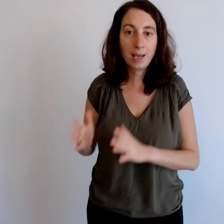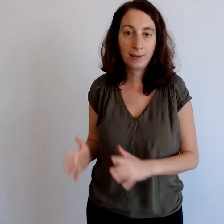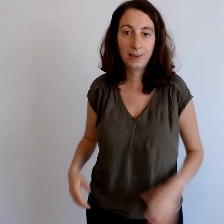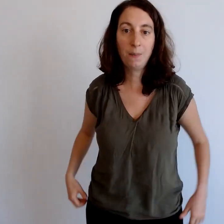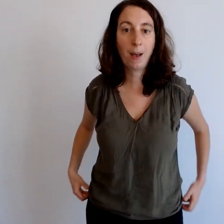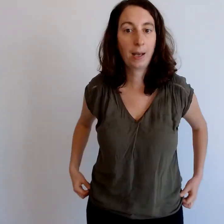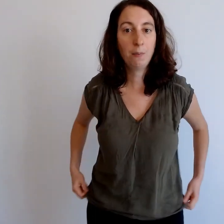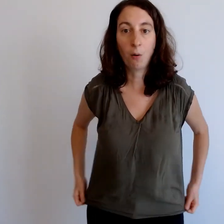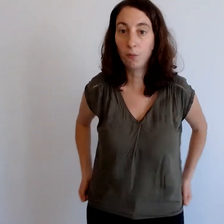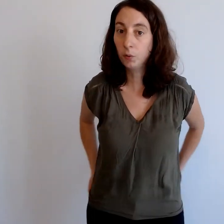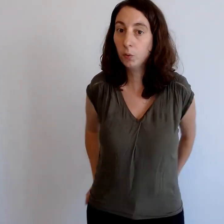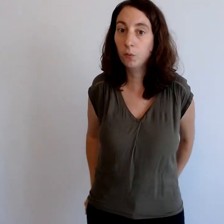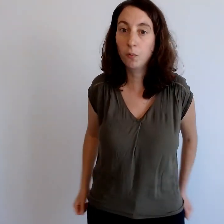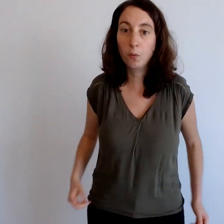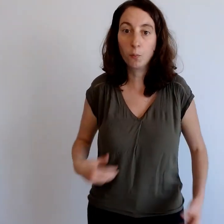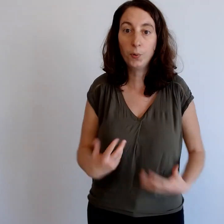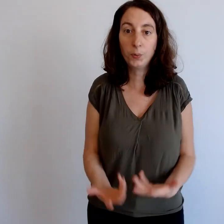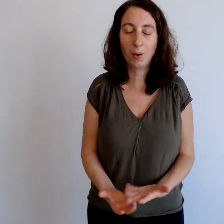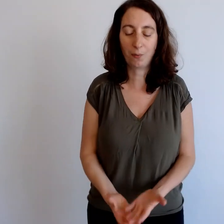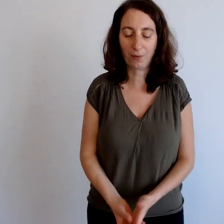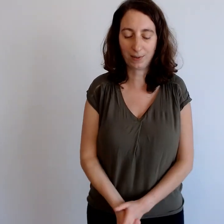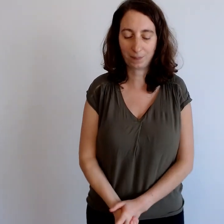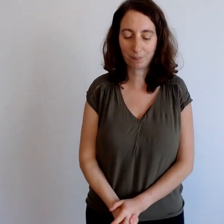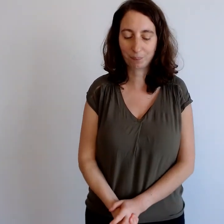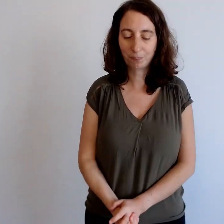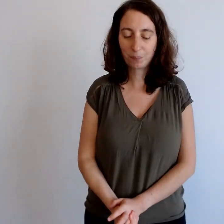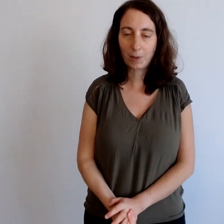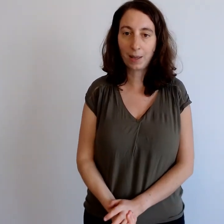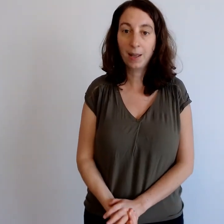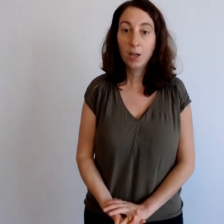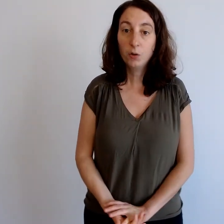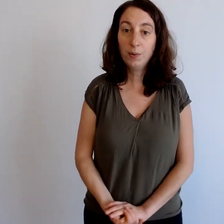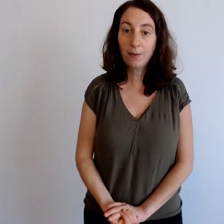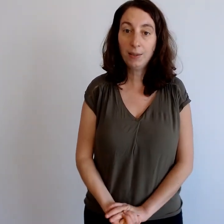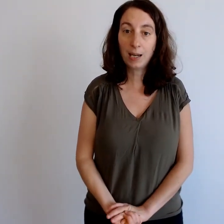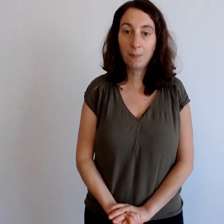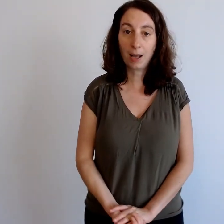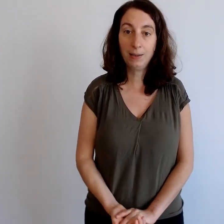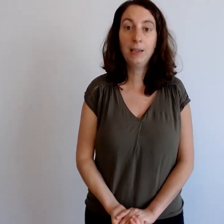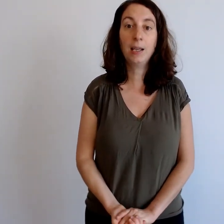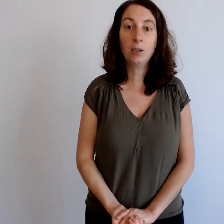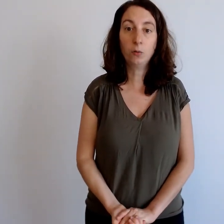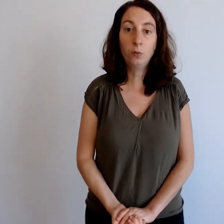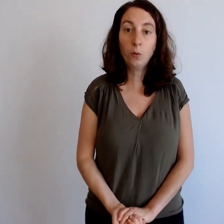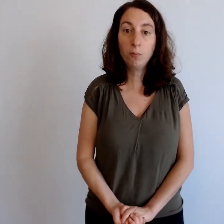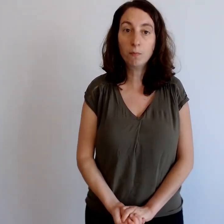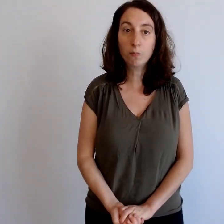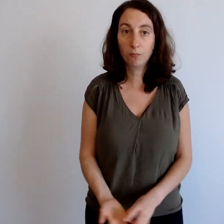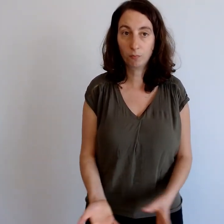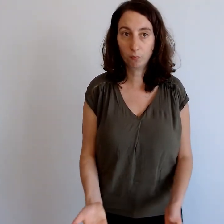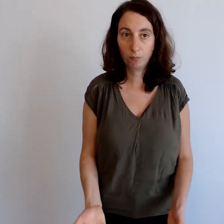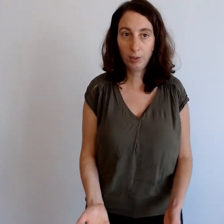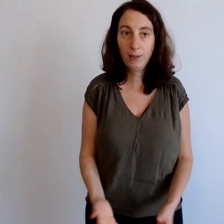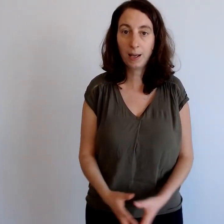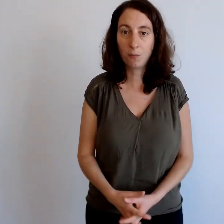séparée en fonction de vos besoins. Je vous invite à les pratiquer debout, idéalement.